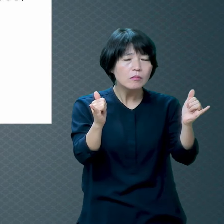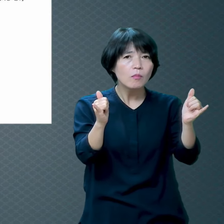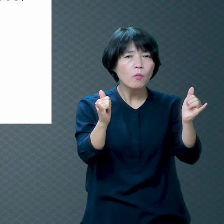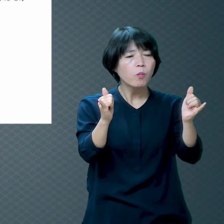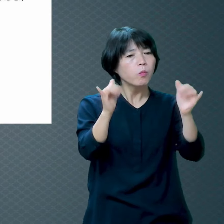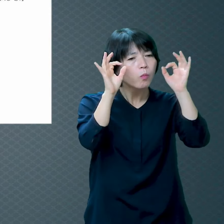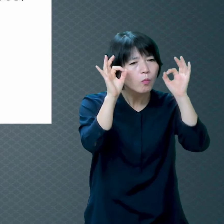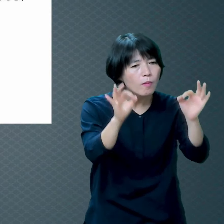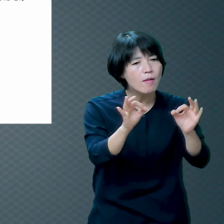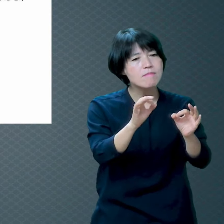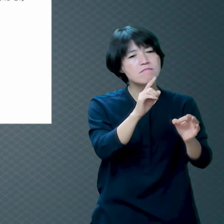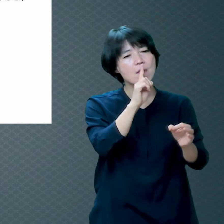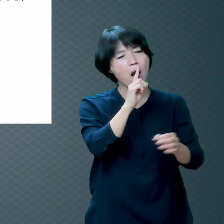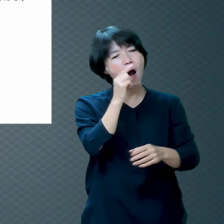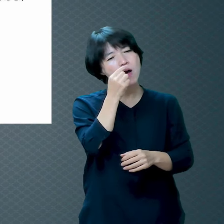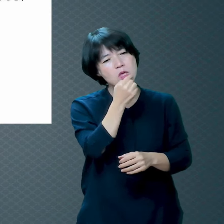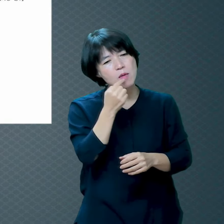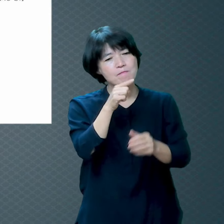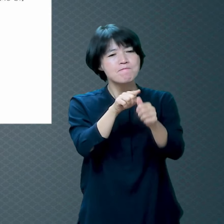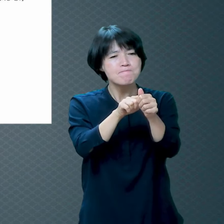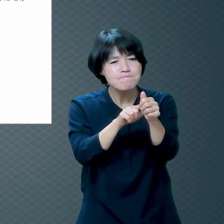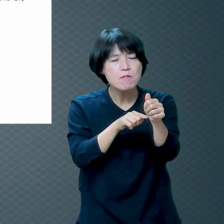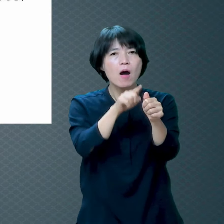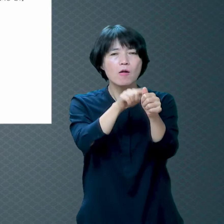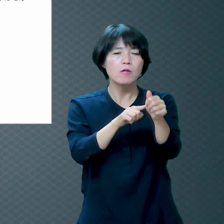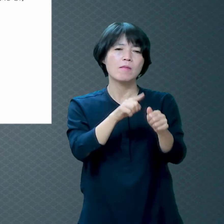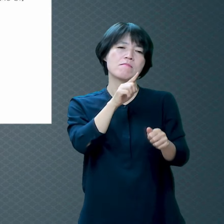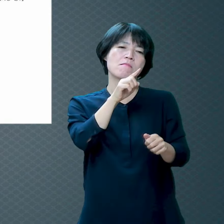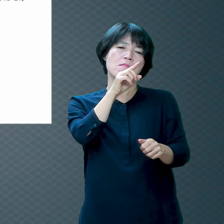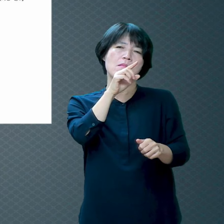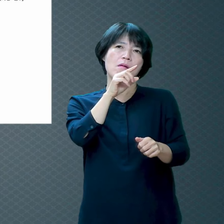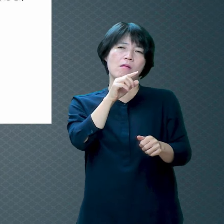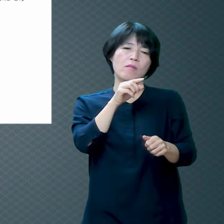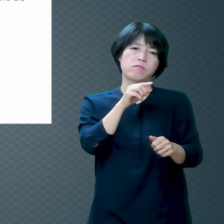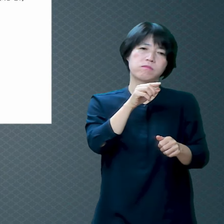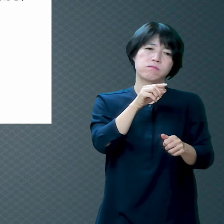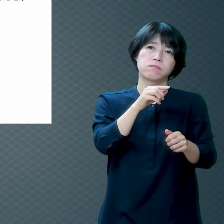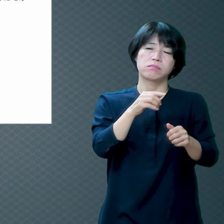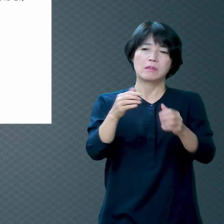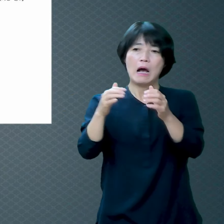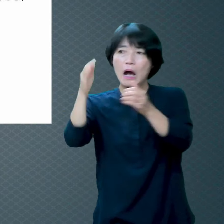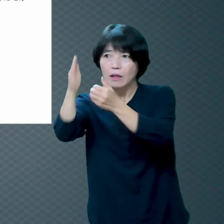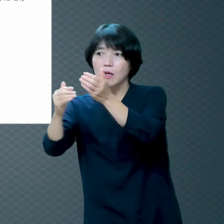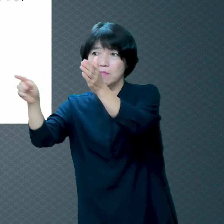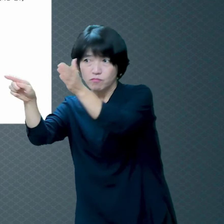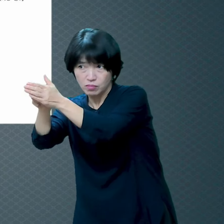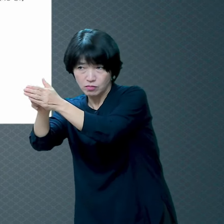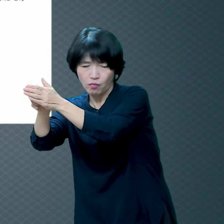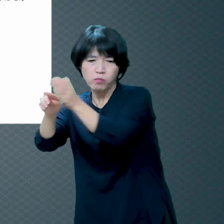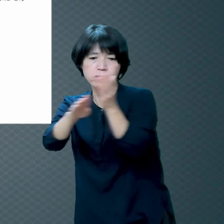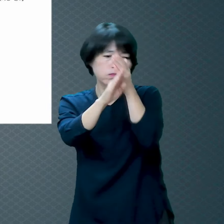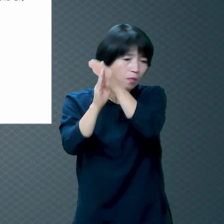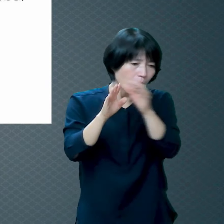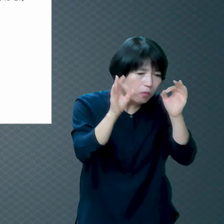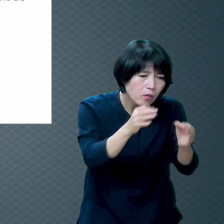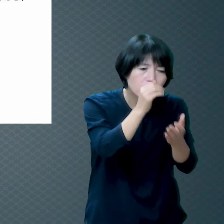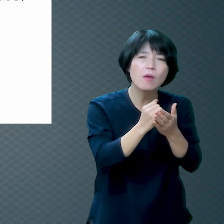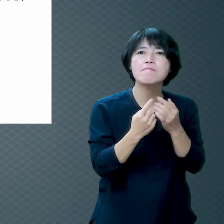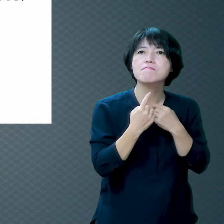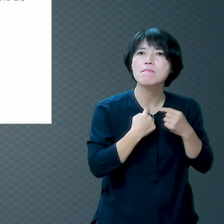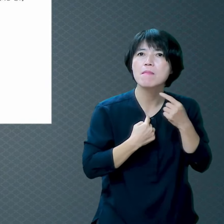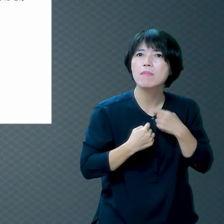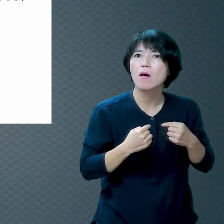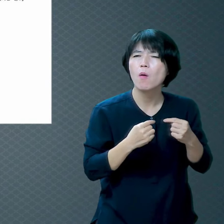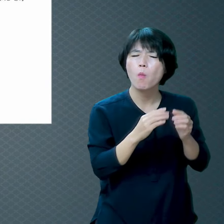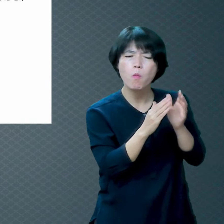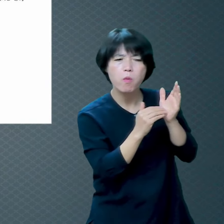심지어 하나님 믿는다고 하면서 죄 짓는 사람도 있죠 착하게 살아라 바르게 살아라 싸우지